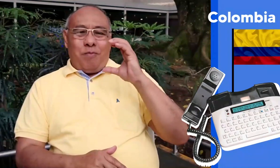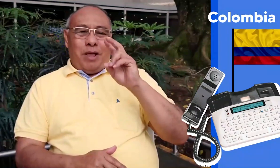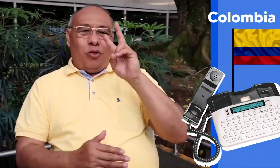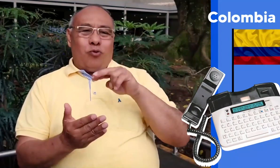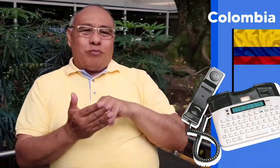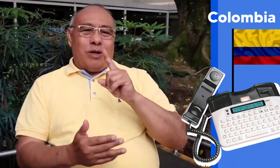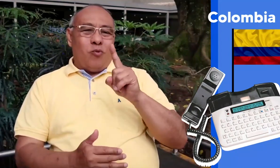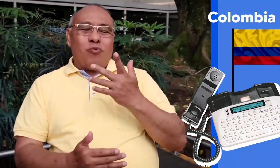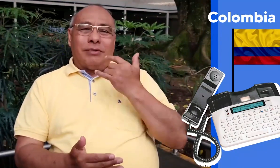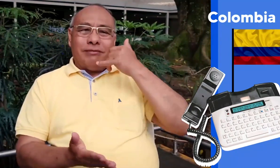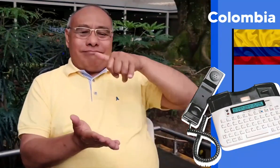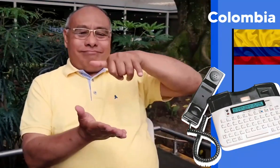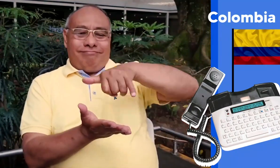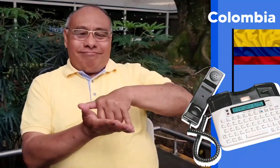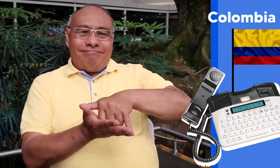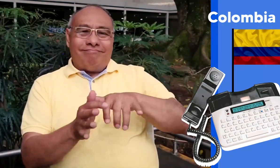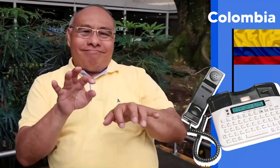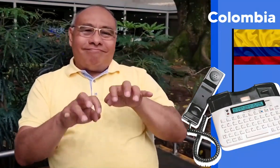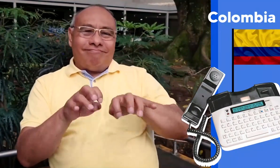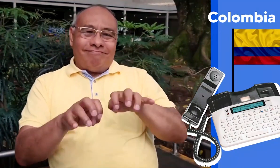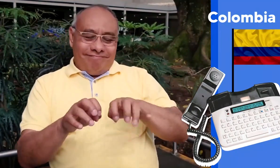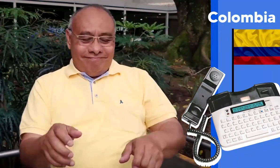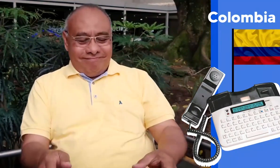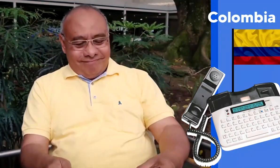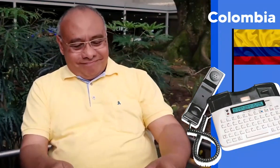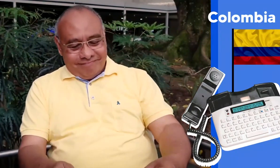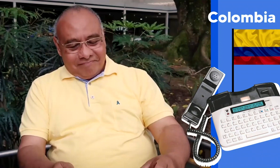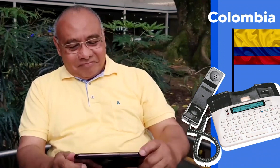como en el año 2001 se trajeron estos teléfonos TTY al país.